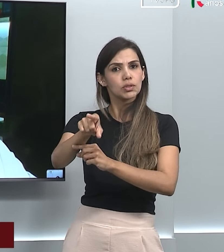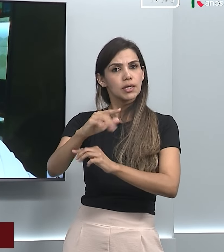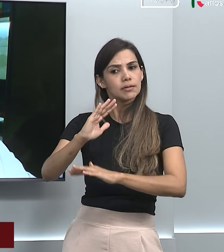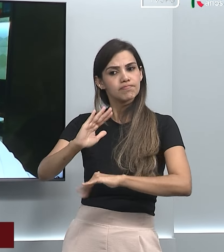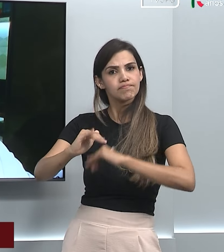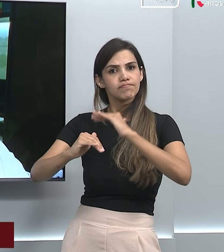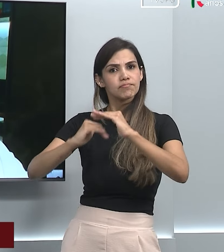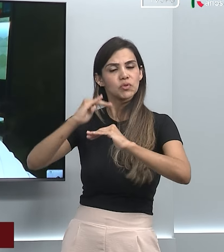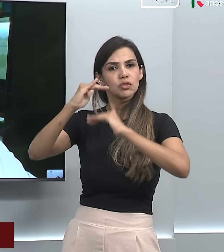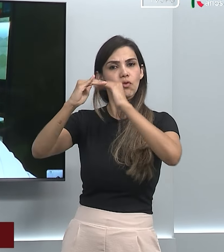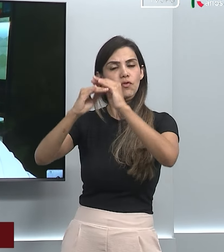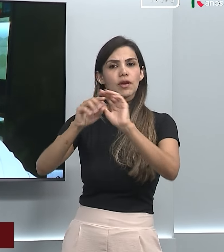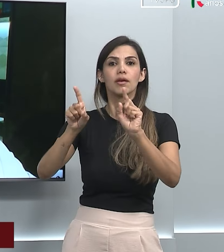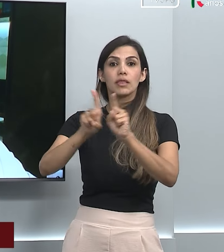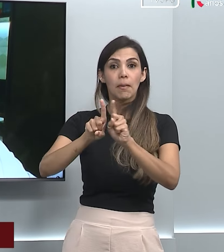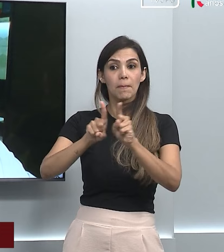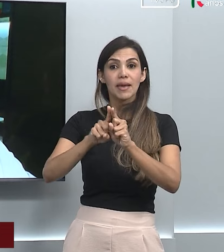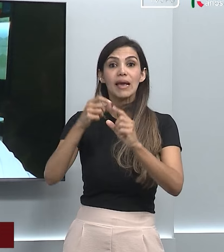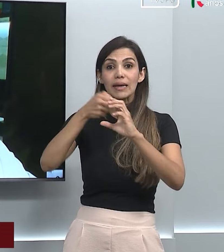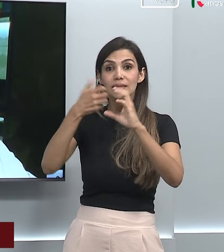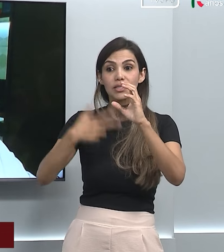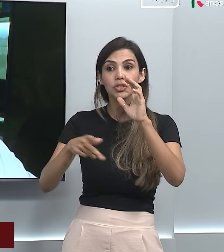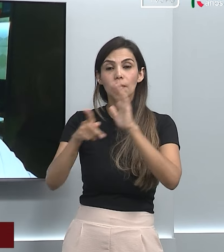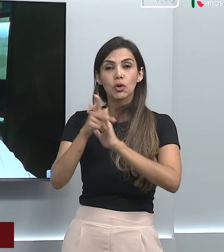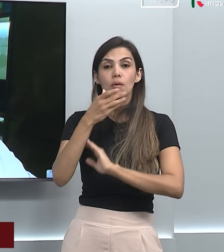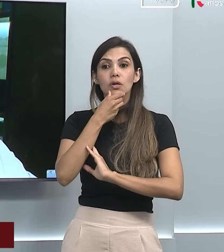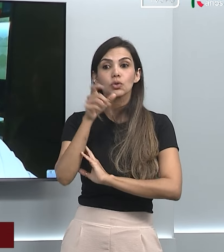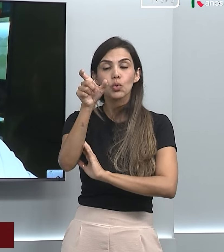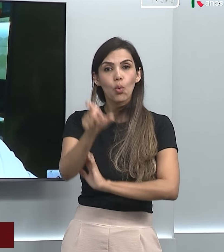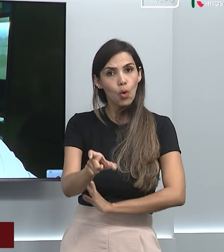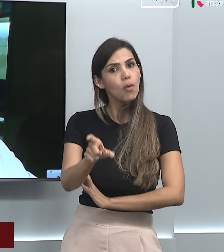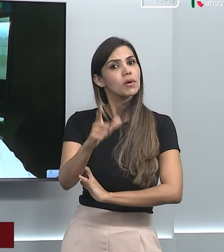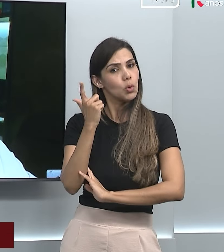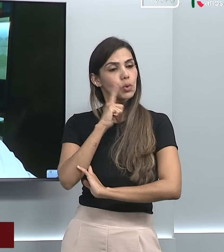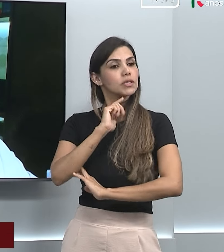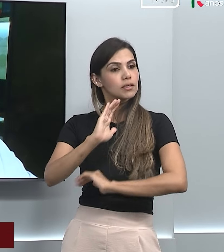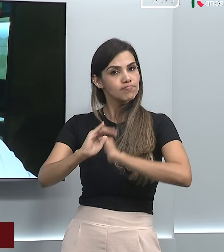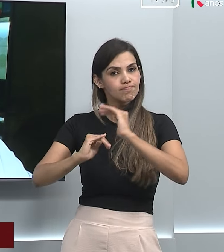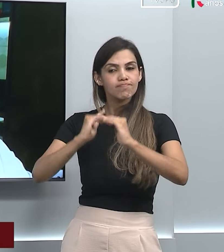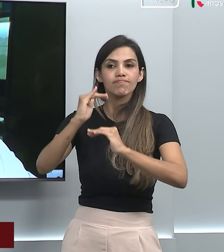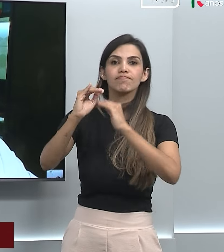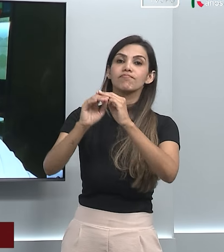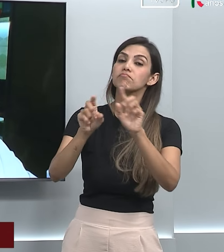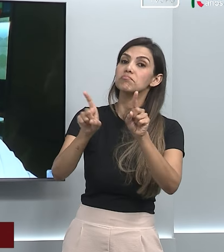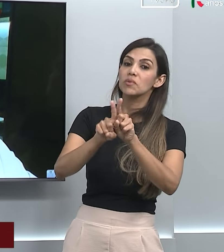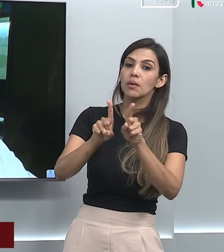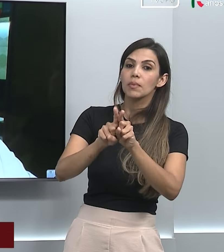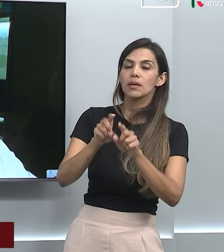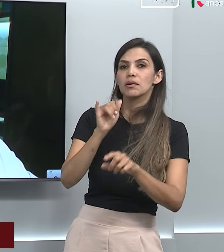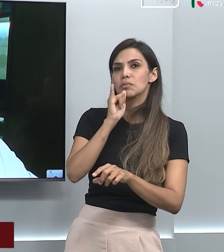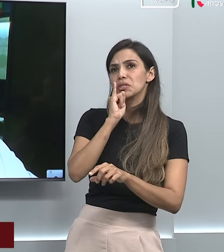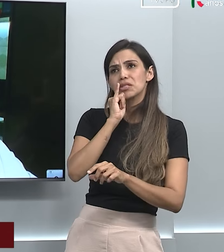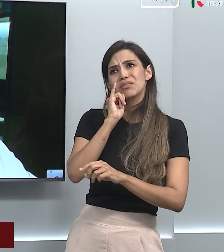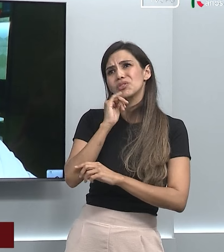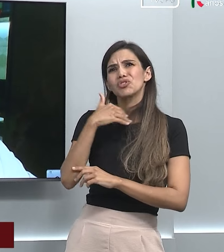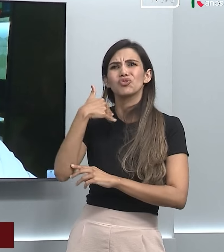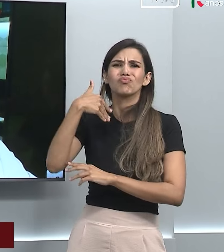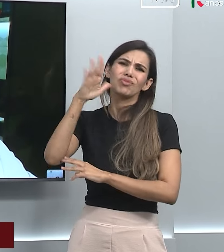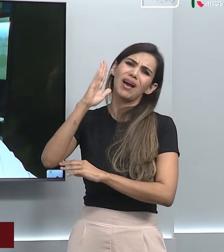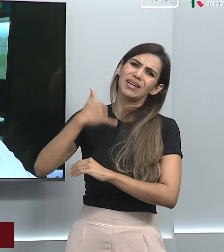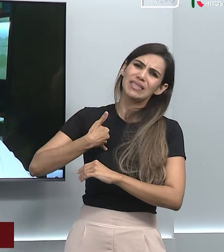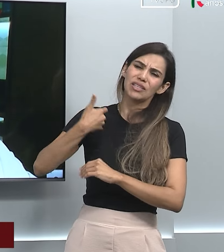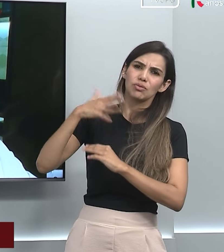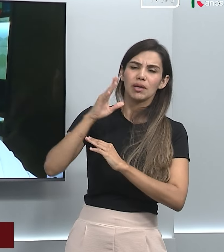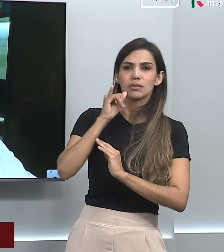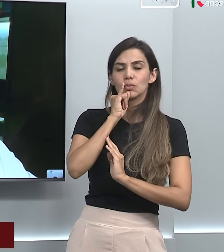caracteres sexuais masculinos adequados, ou mesmo numa idade tardia de vida. A gente coloca